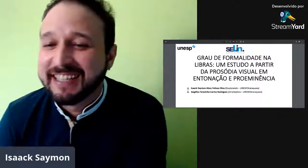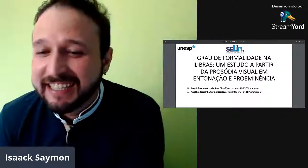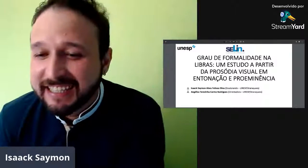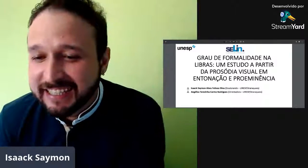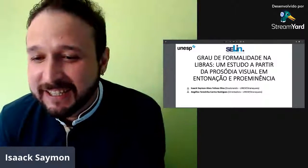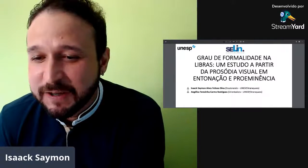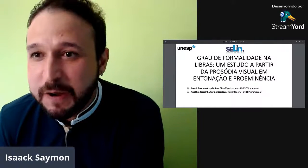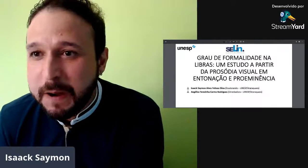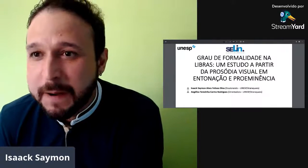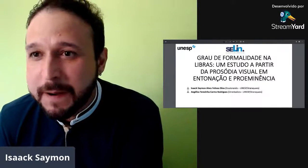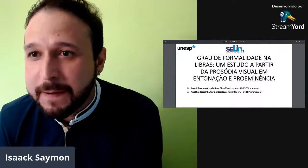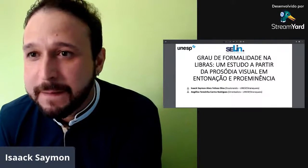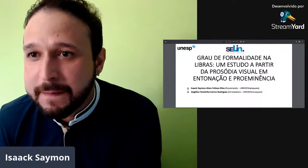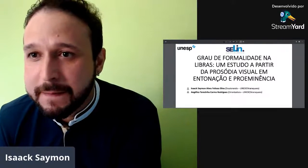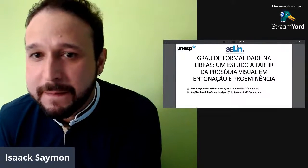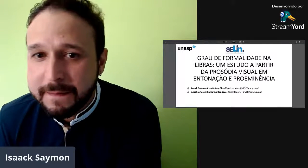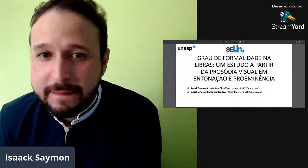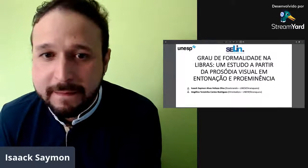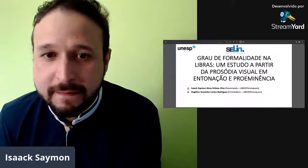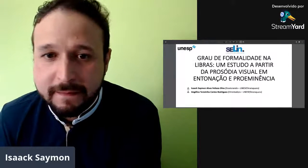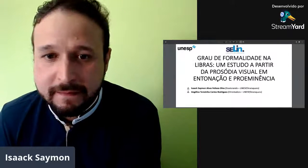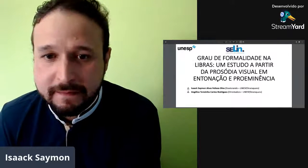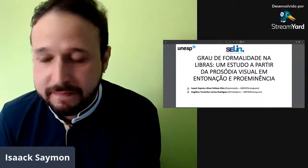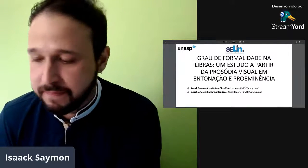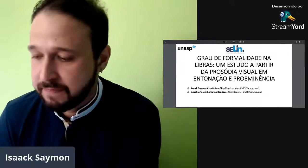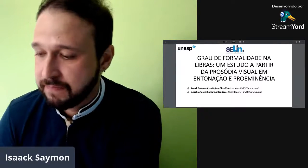Estou tendo que olhar em dois computadores, eu vou pedir um pouquinho de paciência, tá?